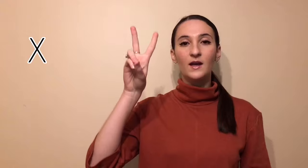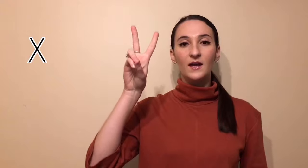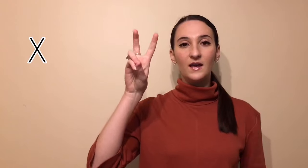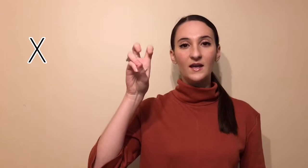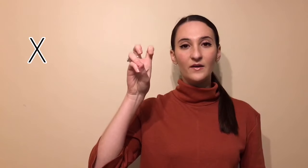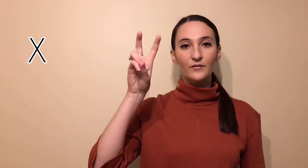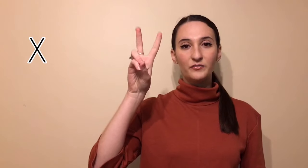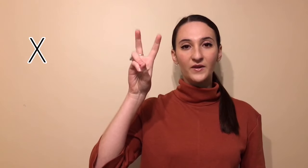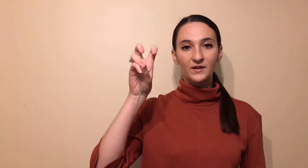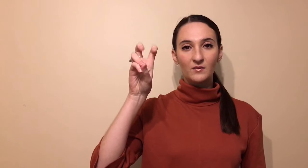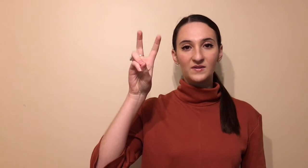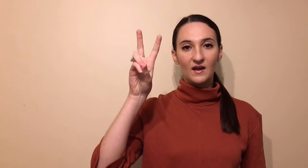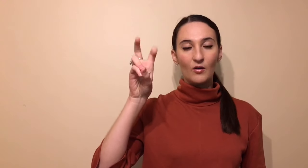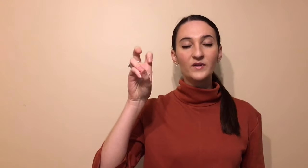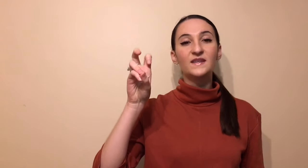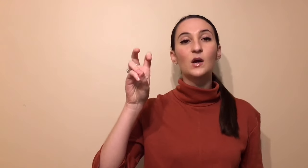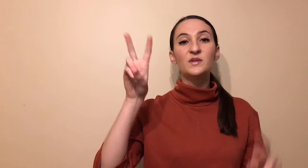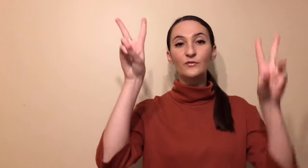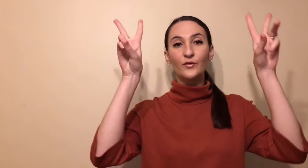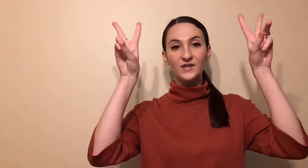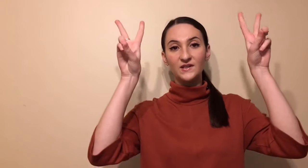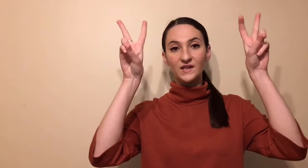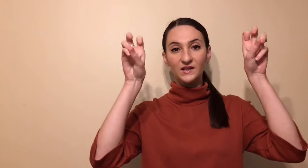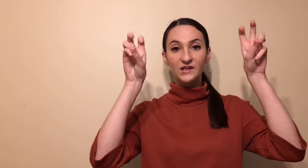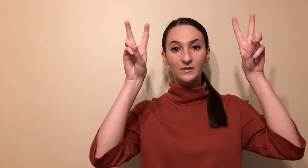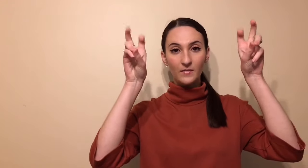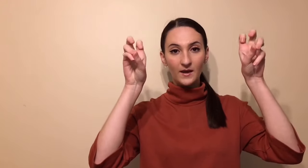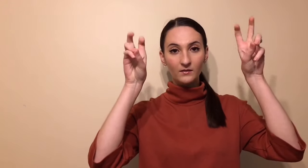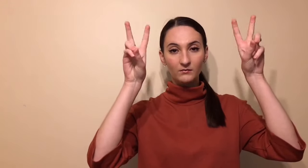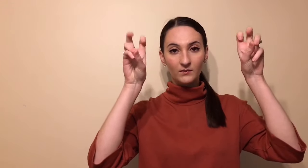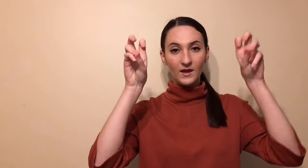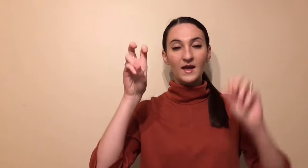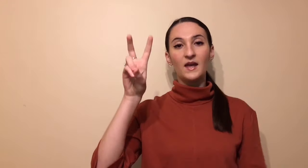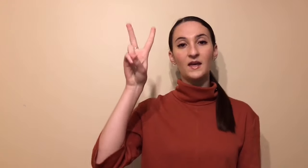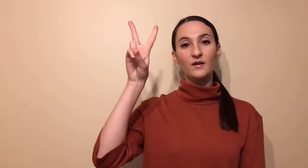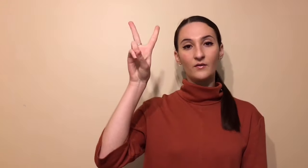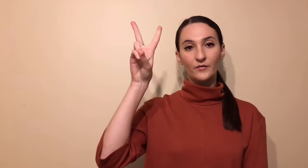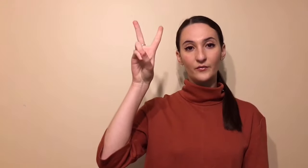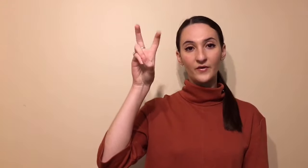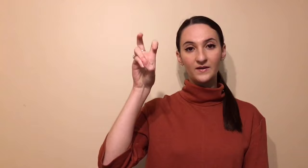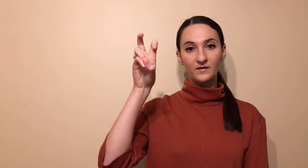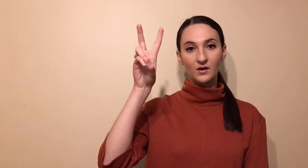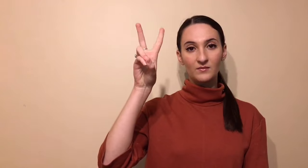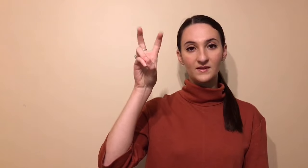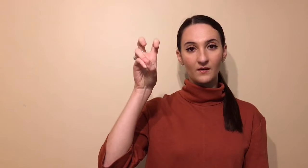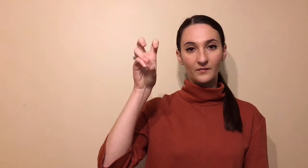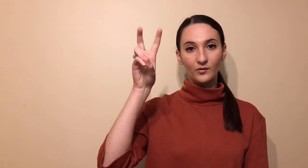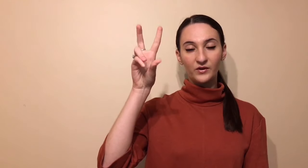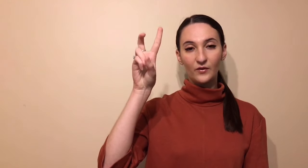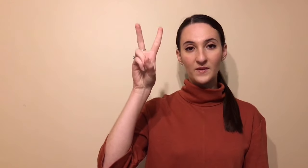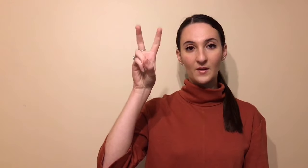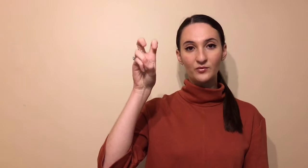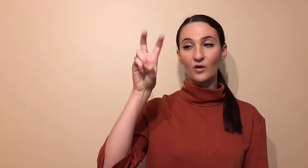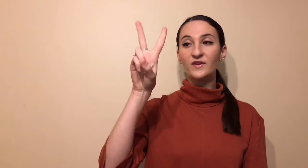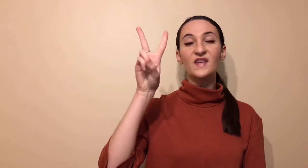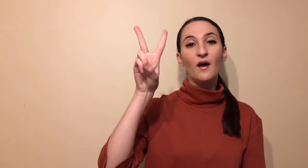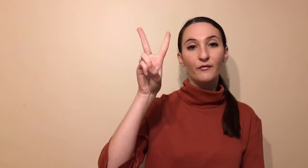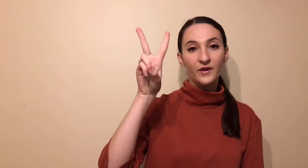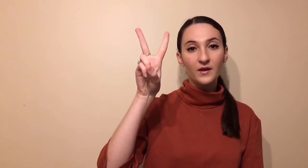et vous faites comme ça. En fait, c'est comme si vous faisiez des guillemets et vous faites comme ça. Donc, il faut bien bouger. En fait, c'est un V,